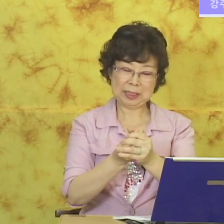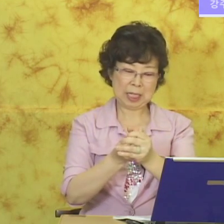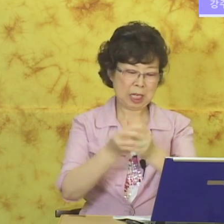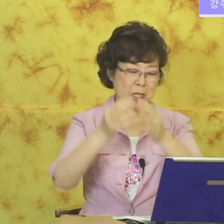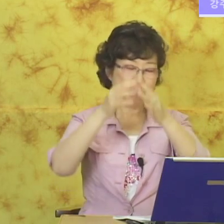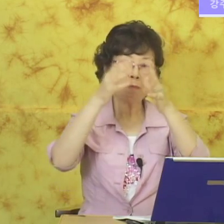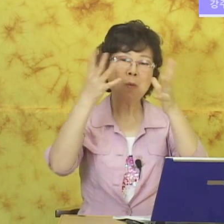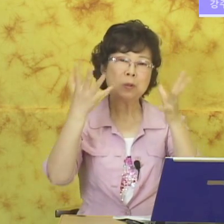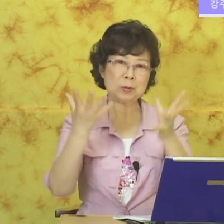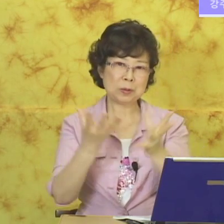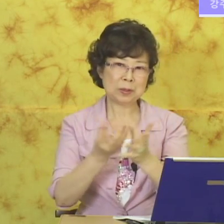모두.